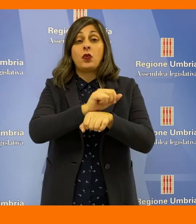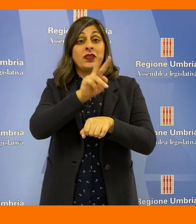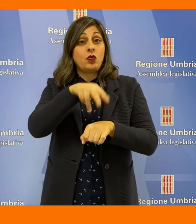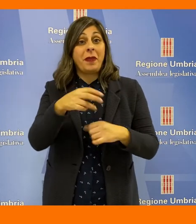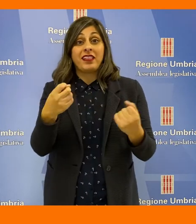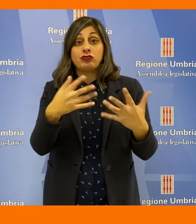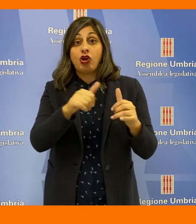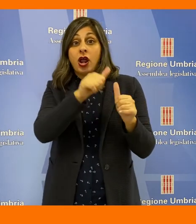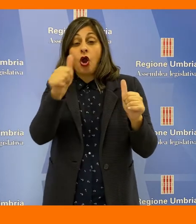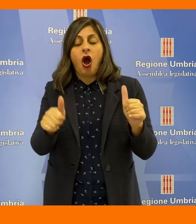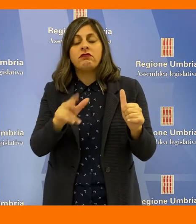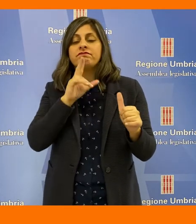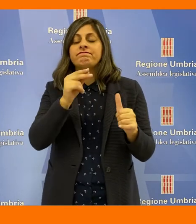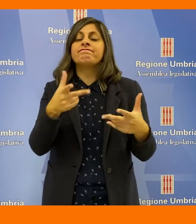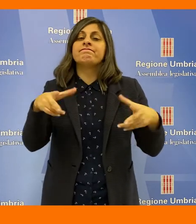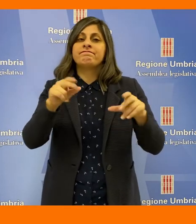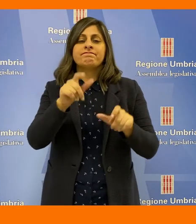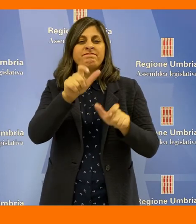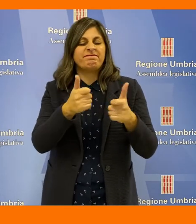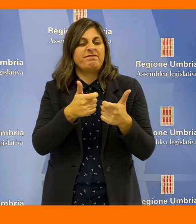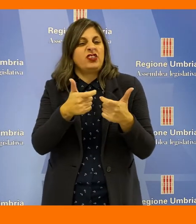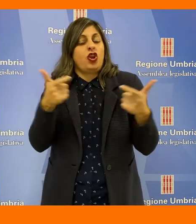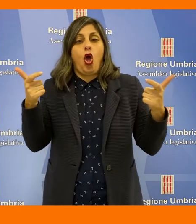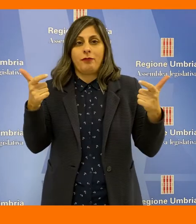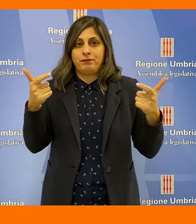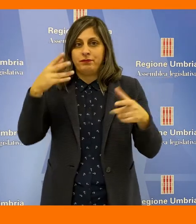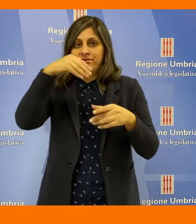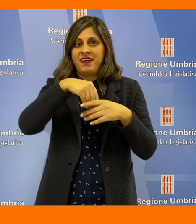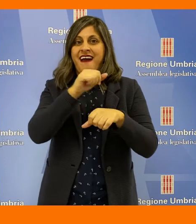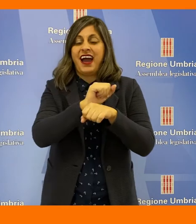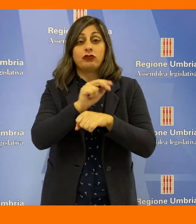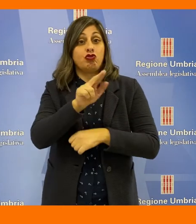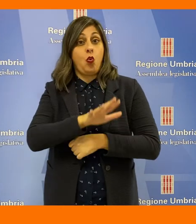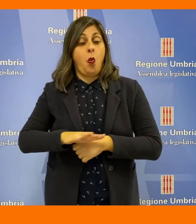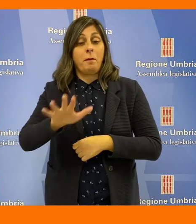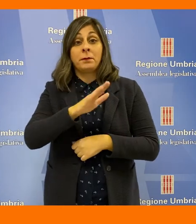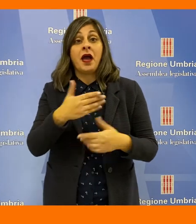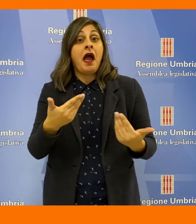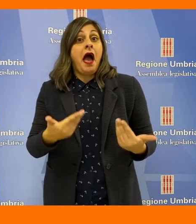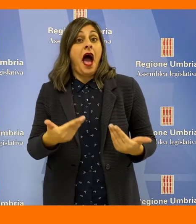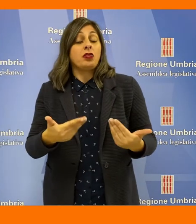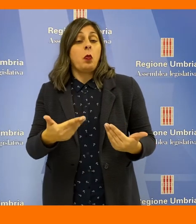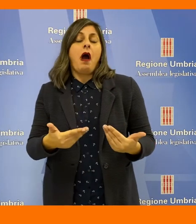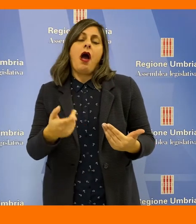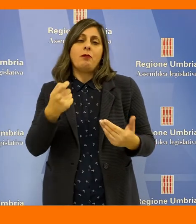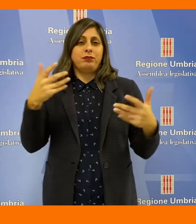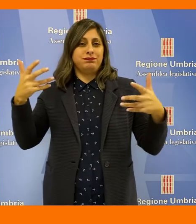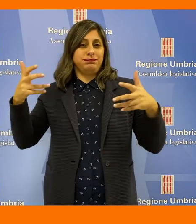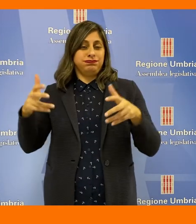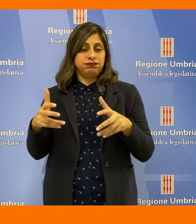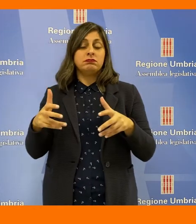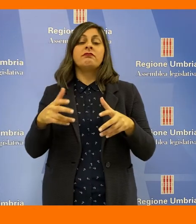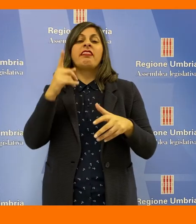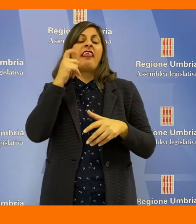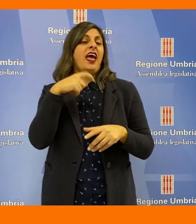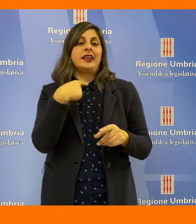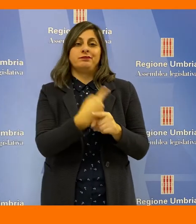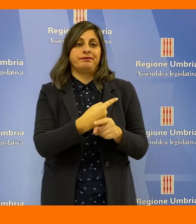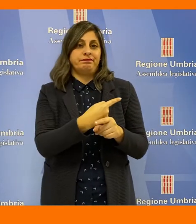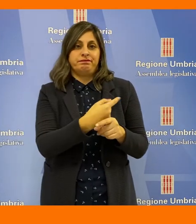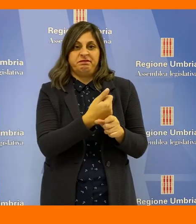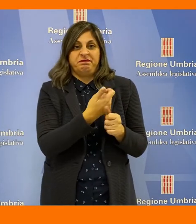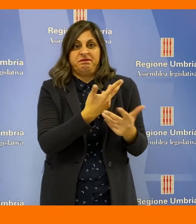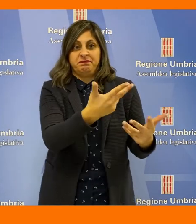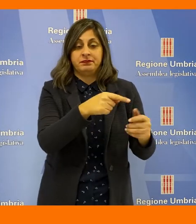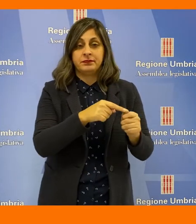2019 evidenzia ancora un sovraffollamento significativo nelle carceri Umbre, a oggi sostanzialmente rientrato, tranne che a